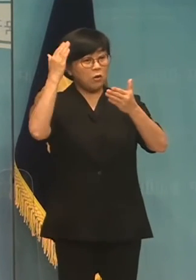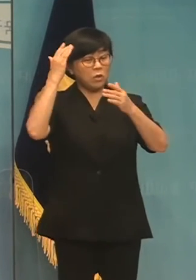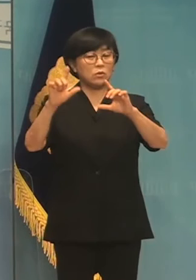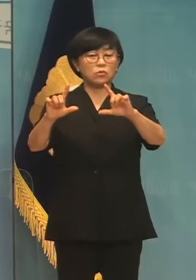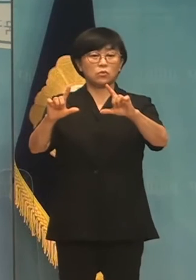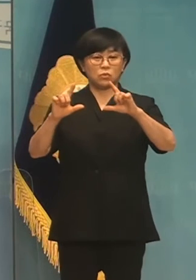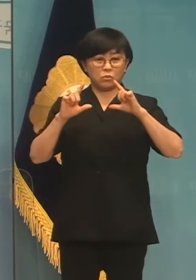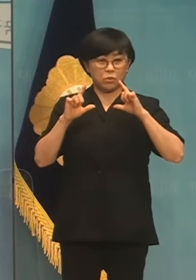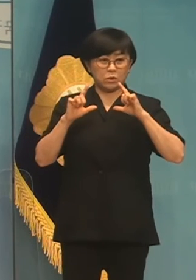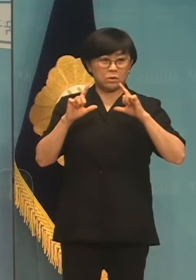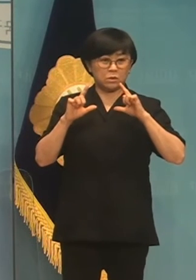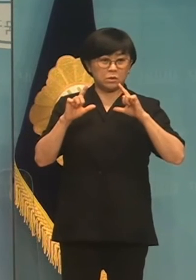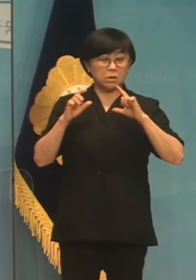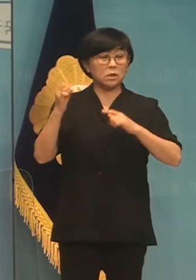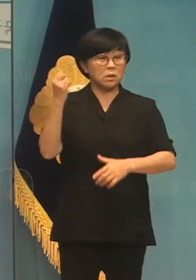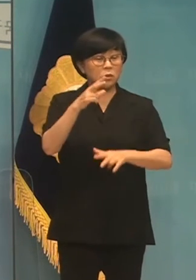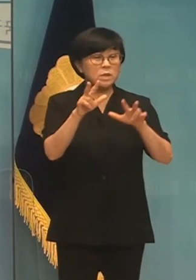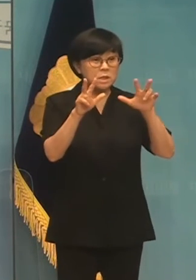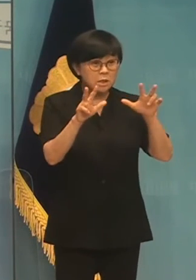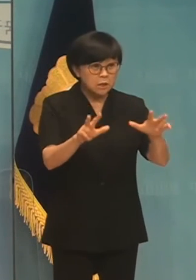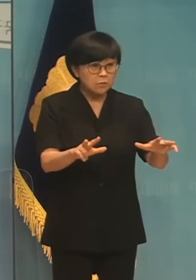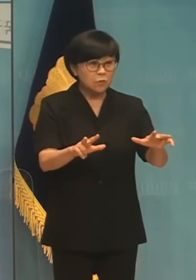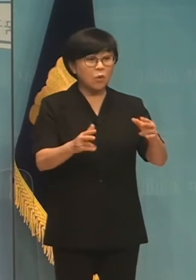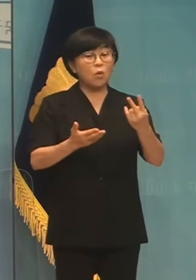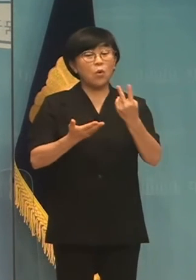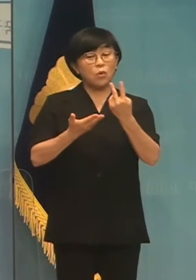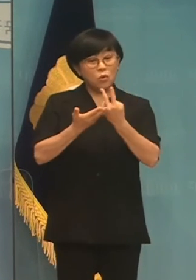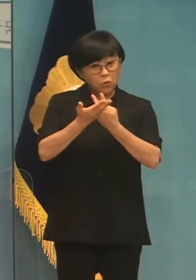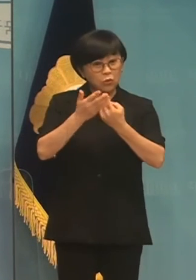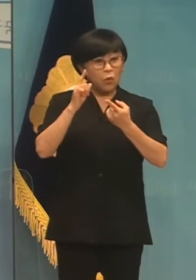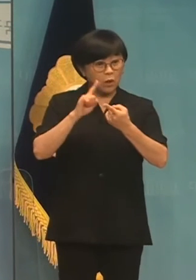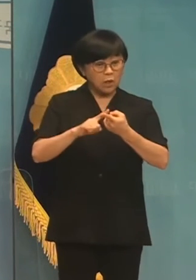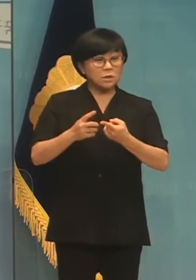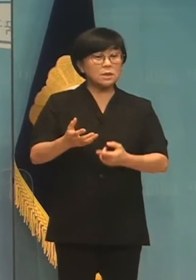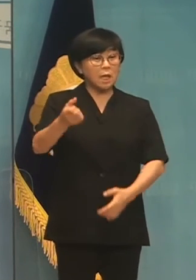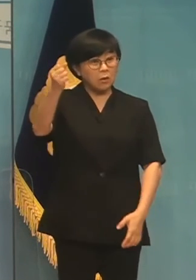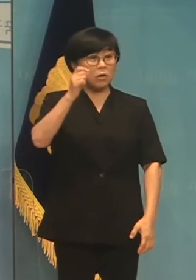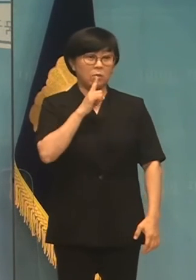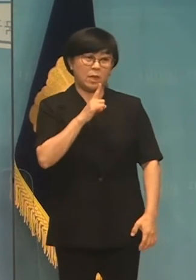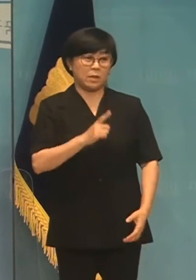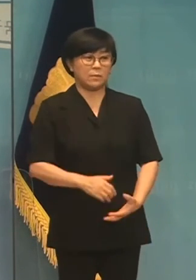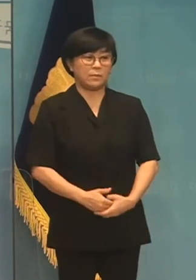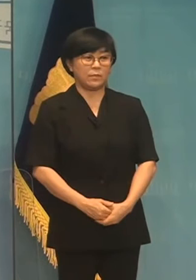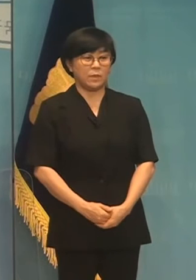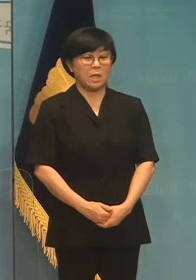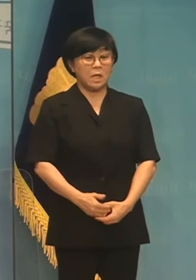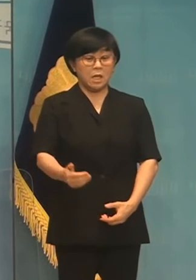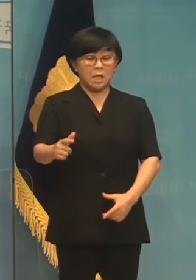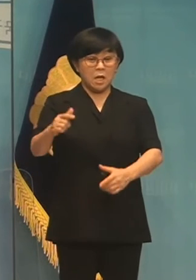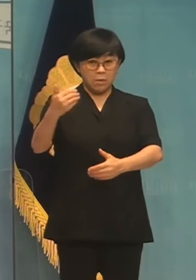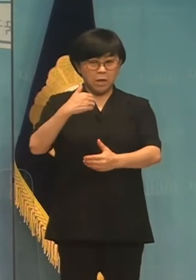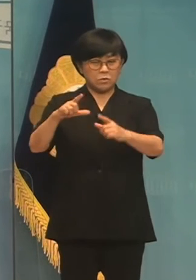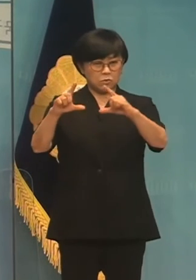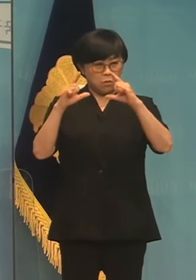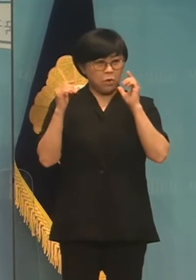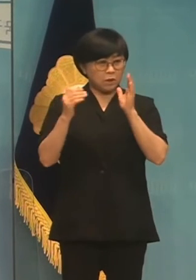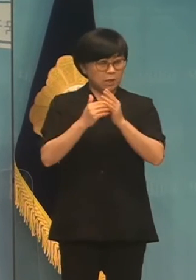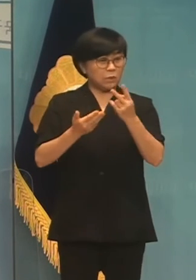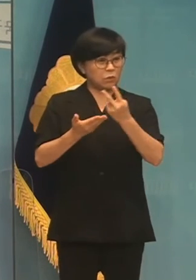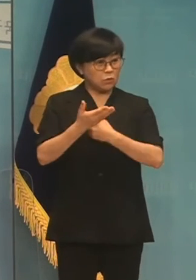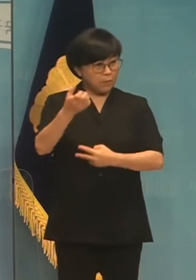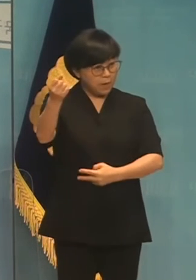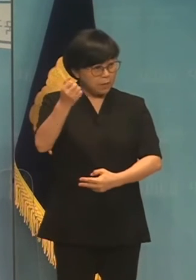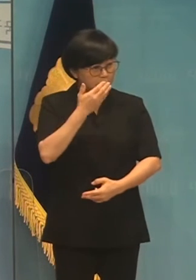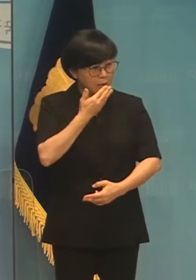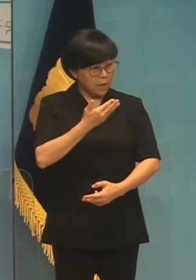통보했습니다. 그리고 지금도 독도 영유권을 지장하고 있습니다. 일방적으로 통보하고 나면 독도가